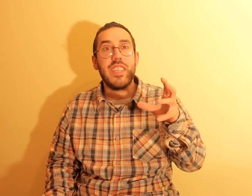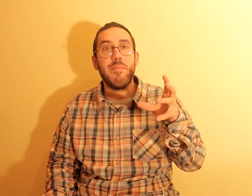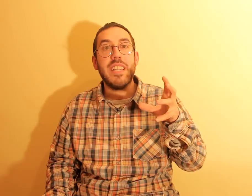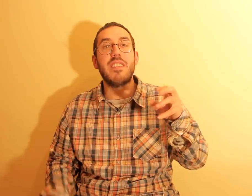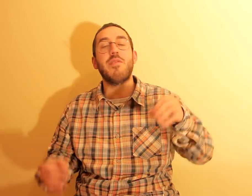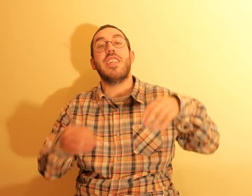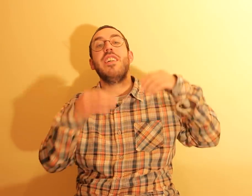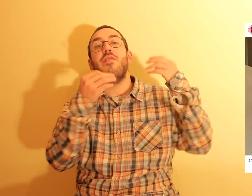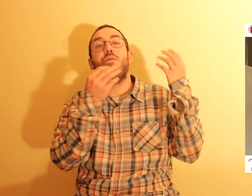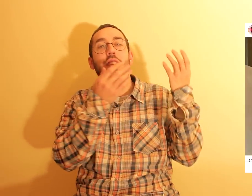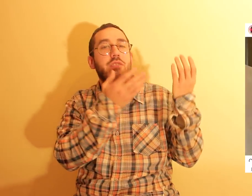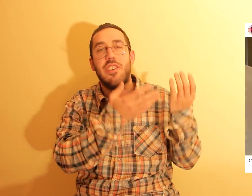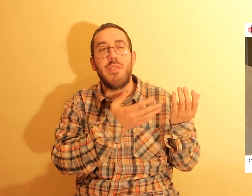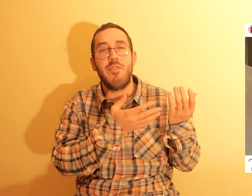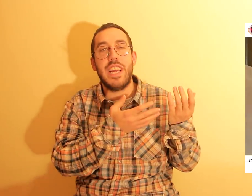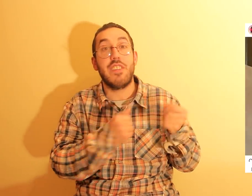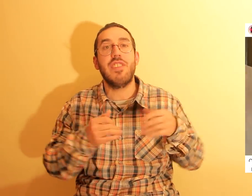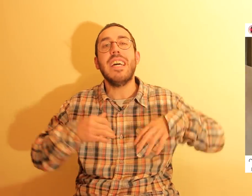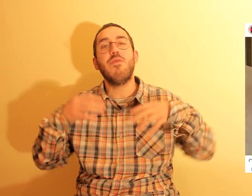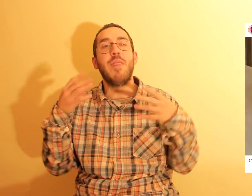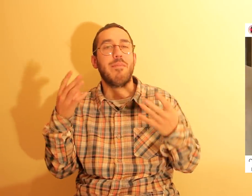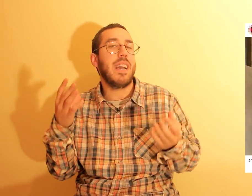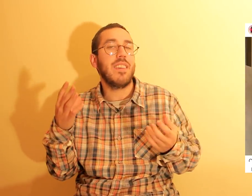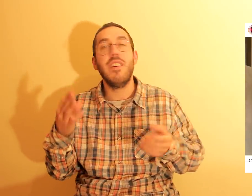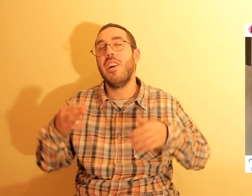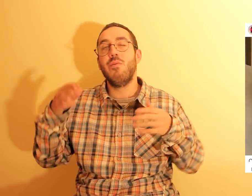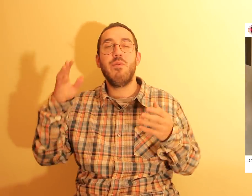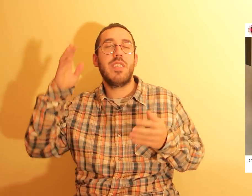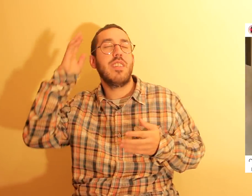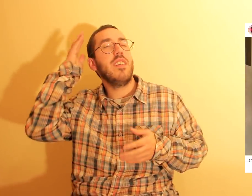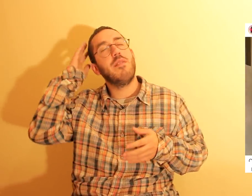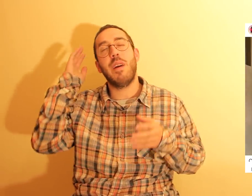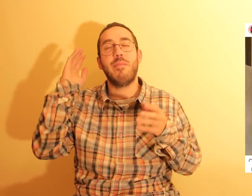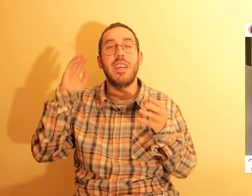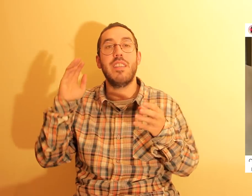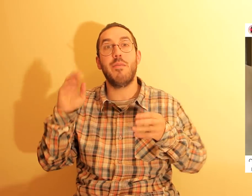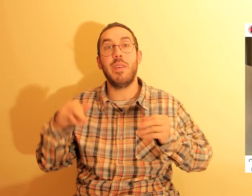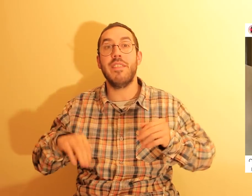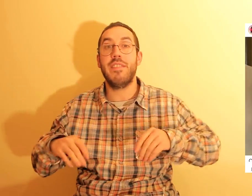semana, temos aqui, o vídeo desta mulher, que está a tomar banho, e assim a tomar banho, de repente,